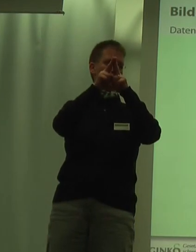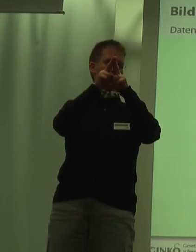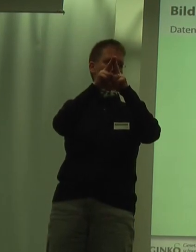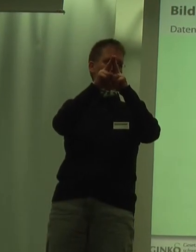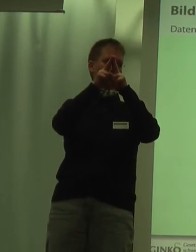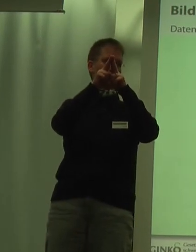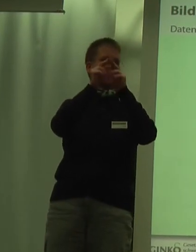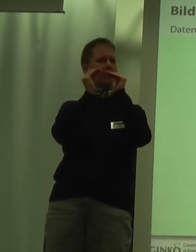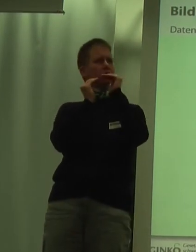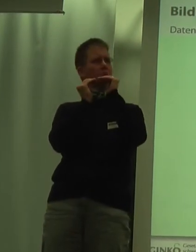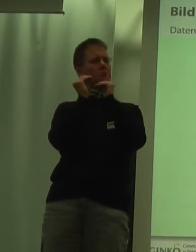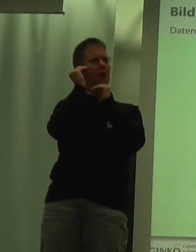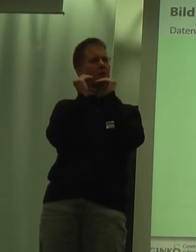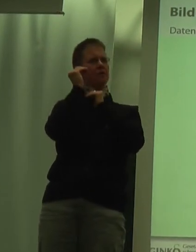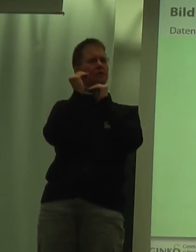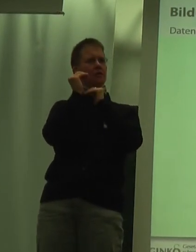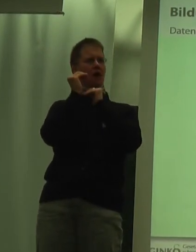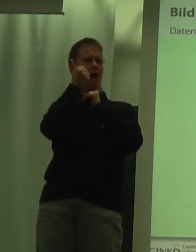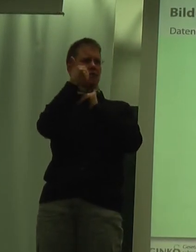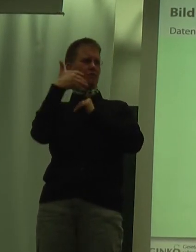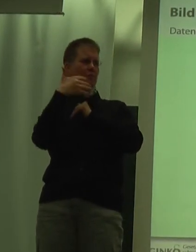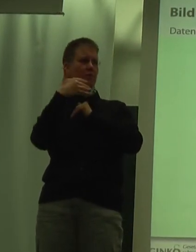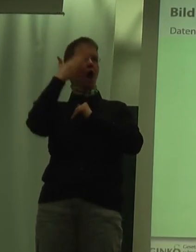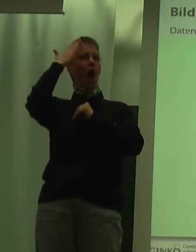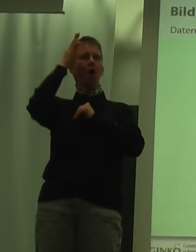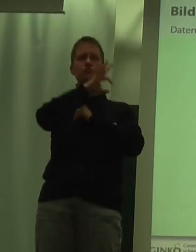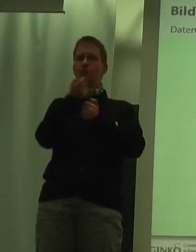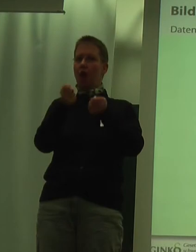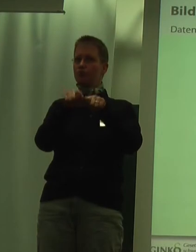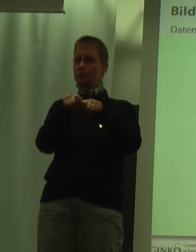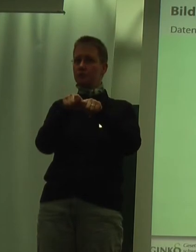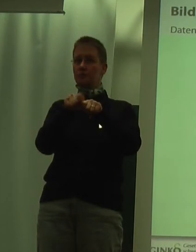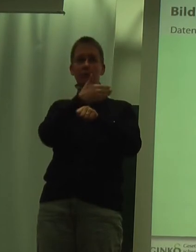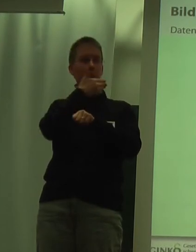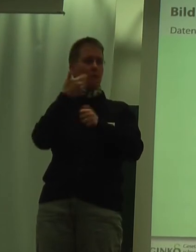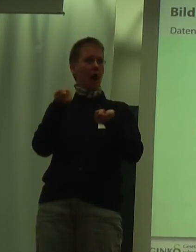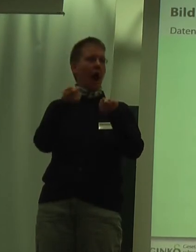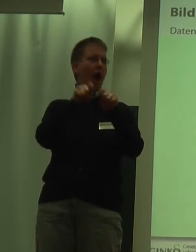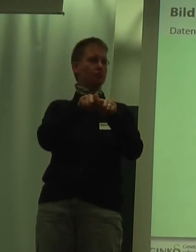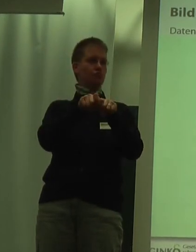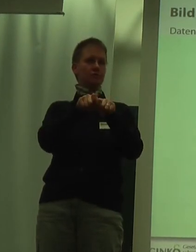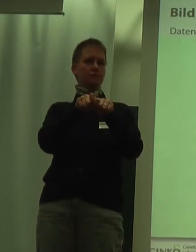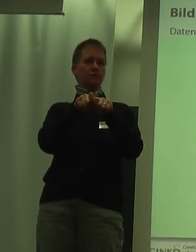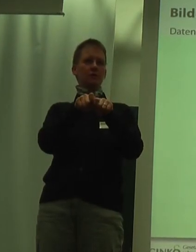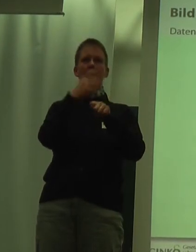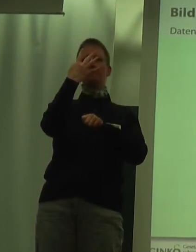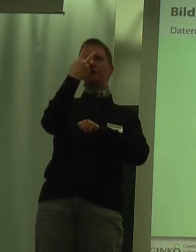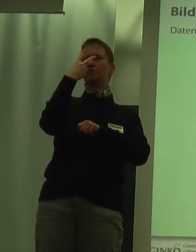Etwas mehr als ein Fünfte hat Hauptschulabschluss. Kein Abschluss fällt mit 24 Personen, also